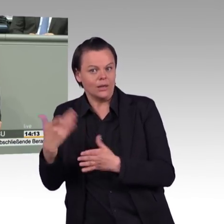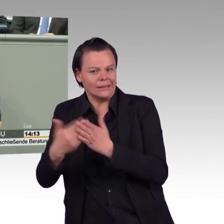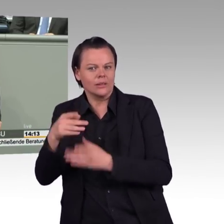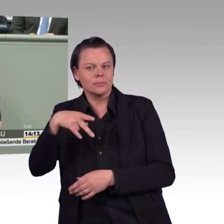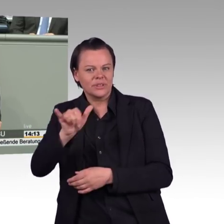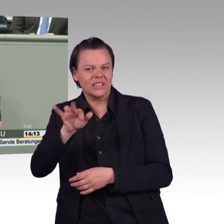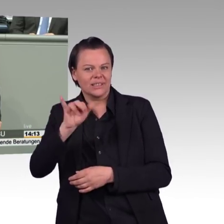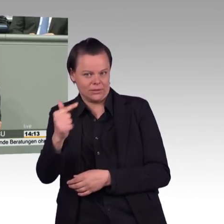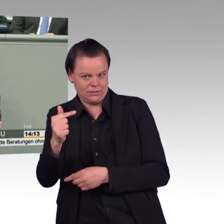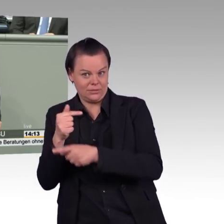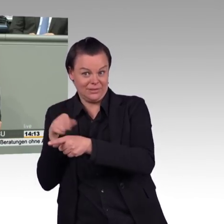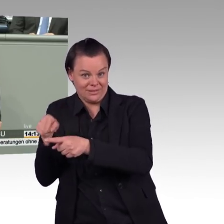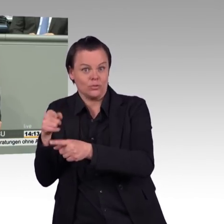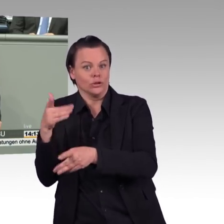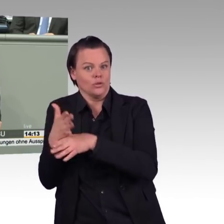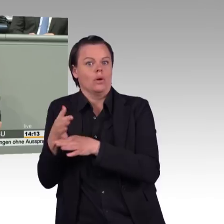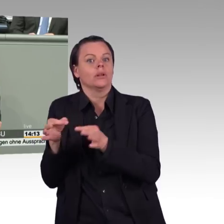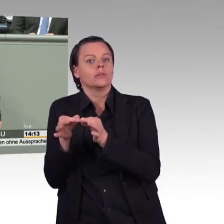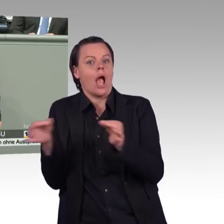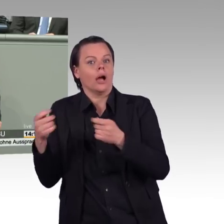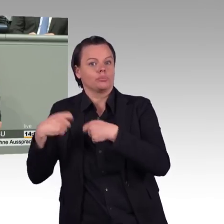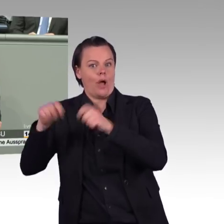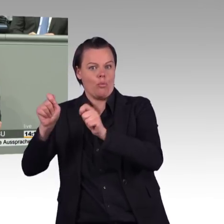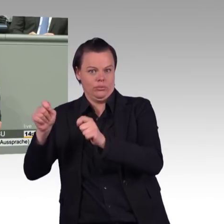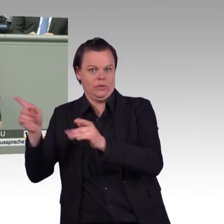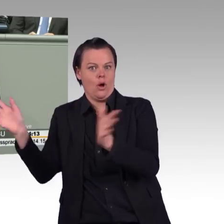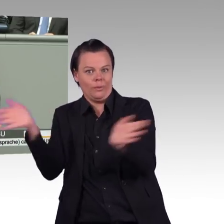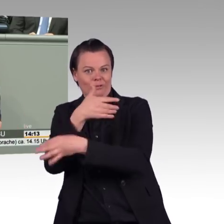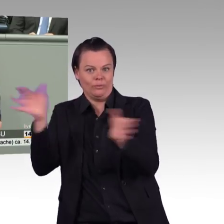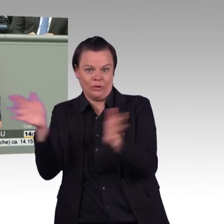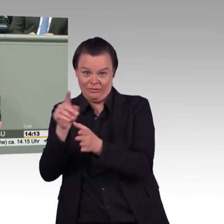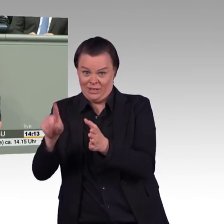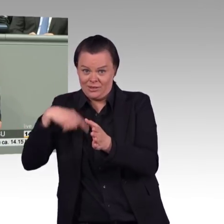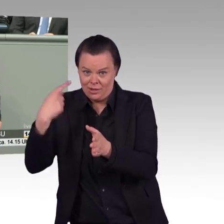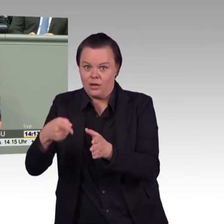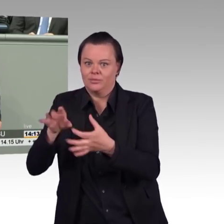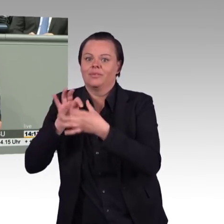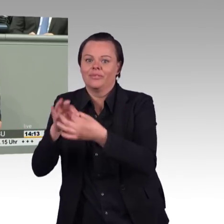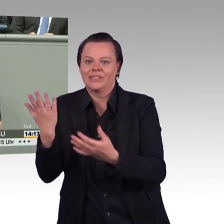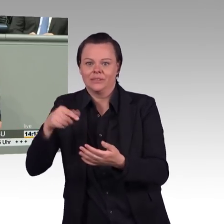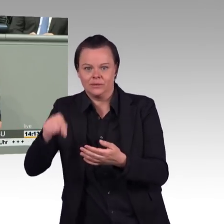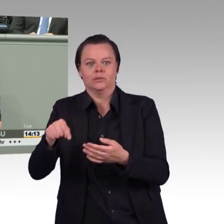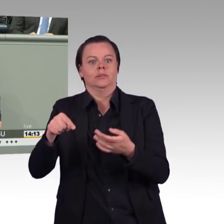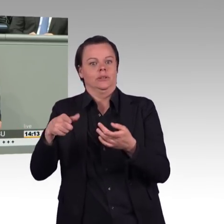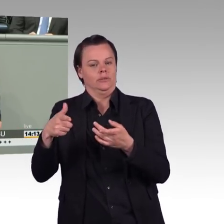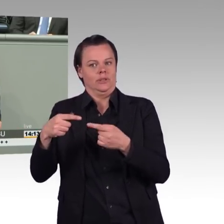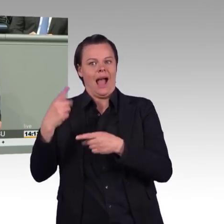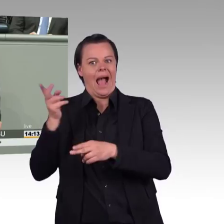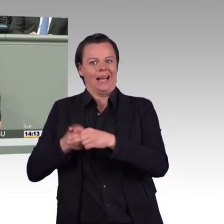Eisenoxid. Das Eisenoxid ist dann als Ocker im Gewässer ab einer bestimmten Konzentration über